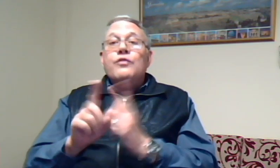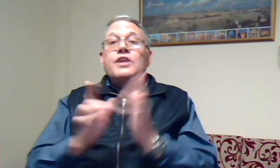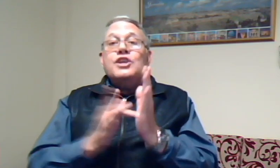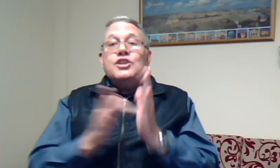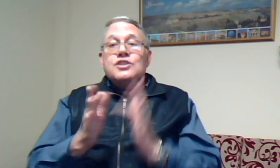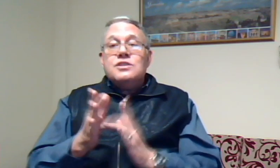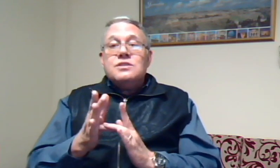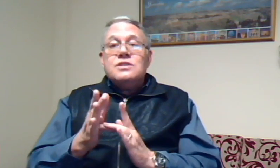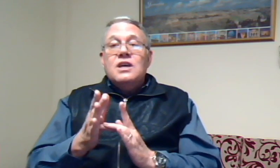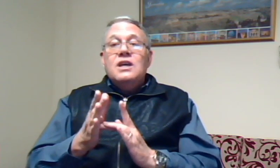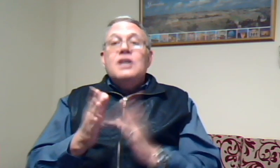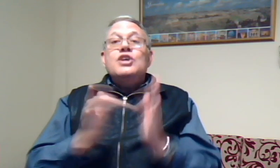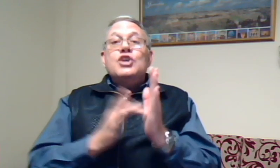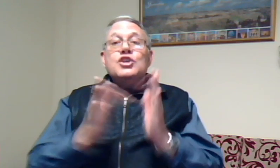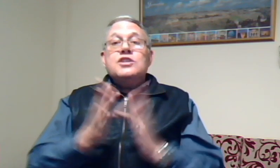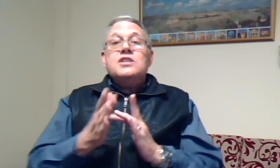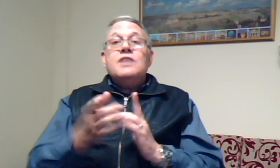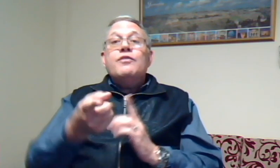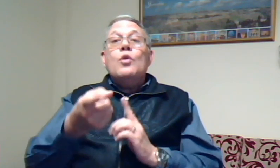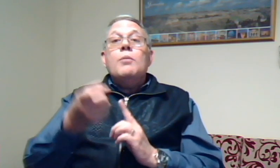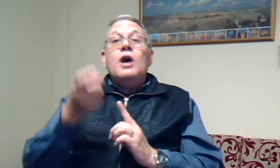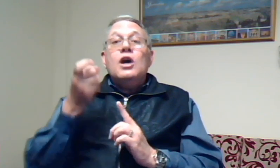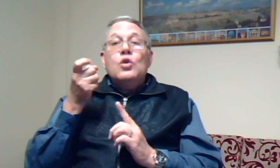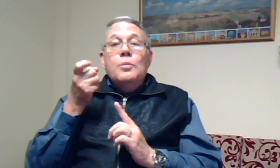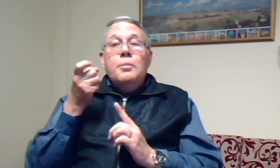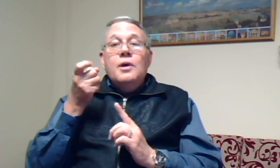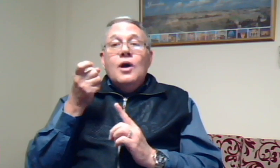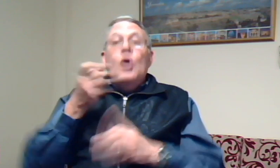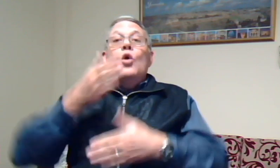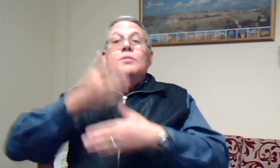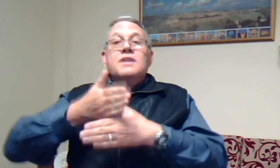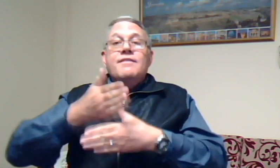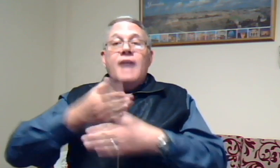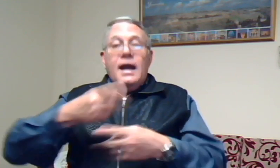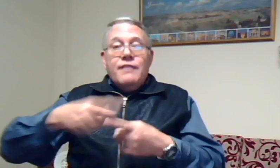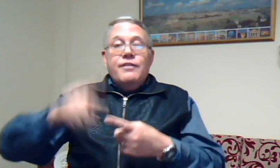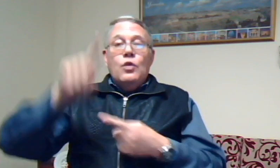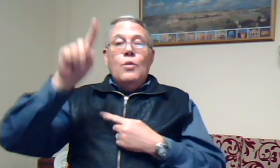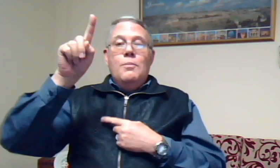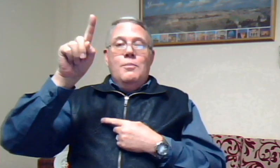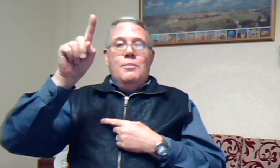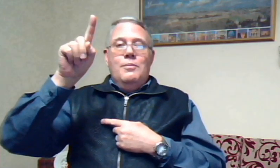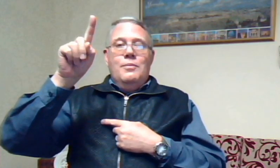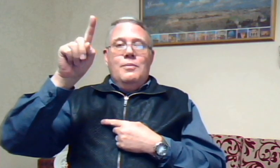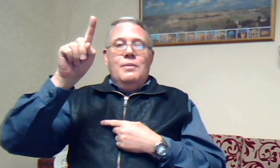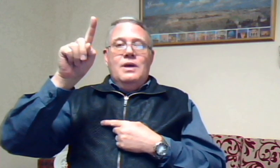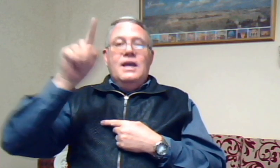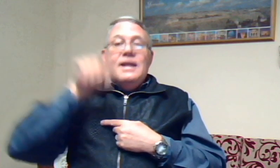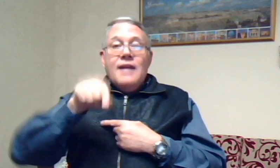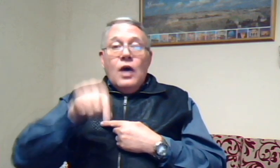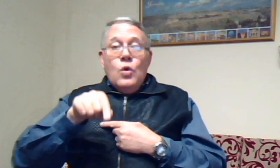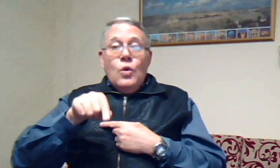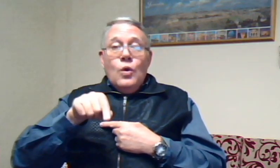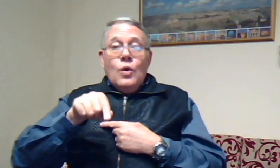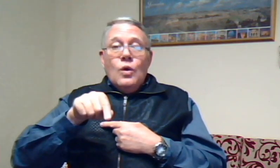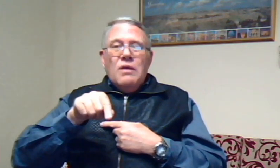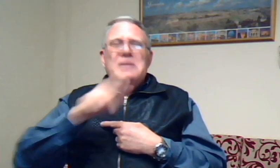Jezus Jezus het vir hom geroep Om te werk vir hom Nou Die